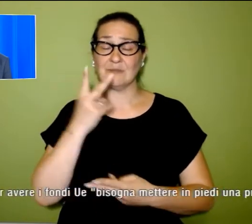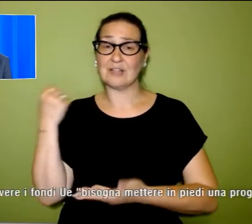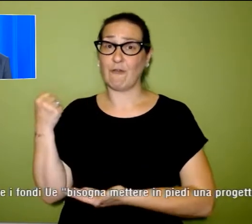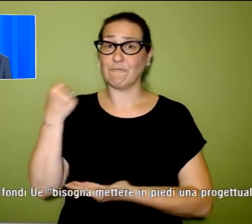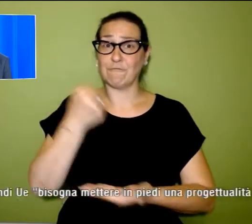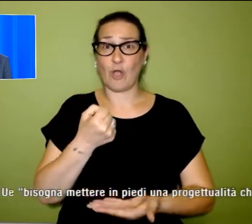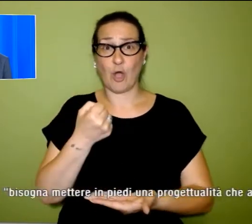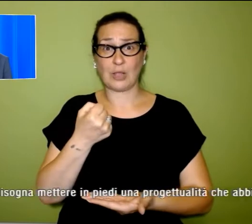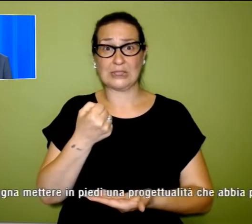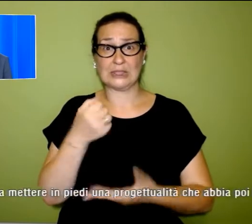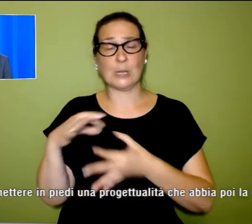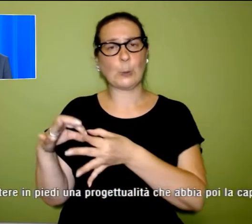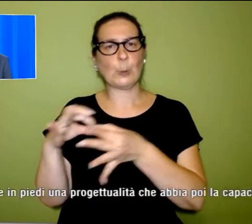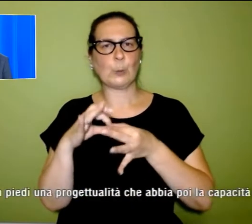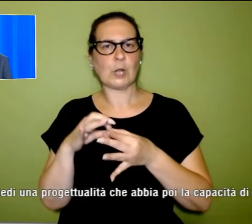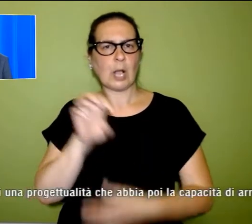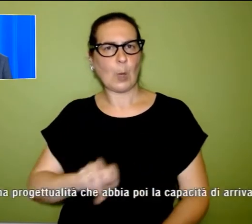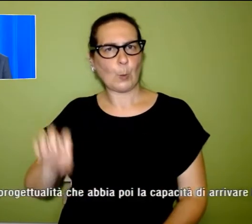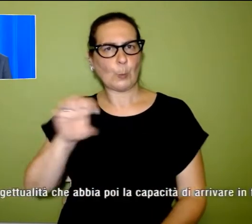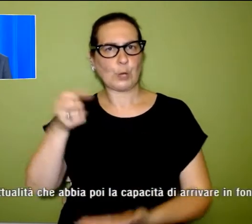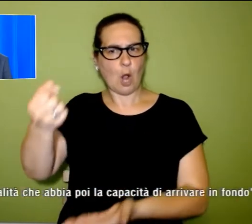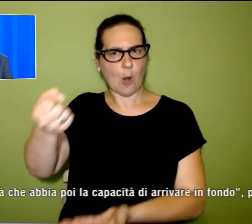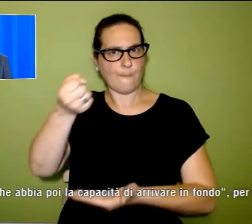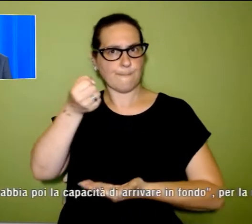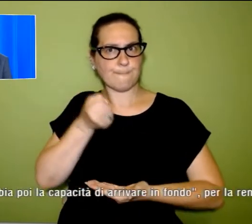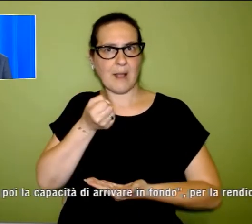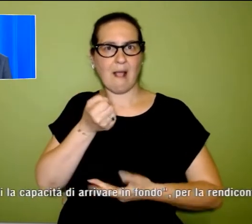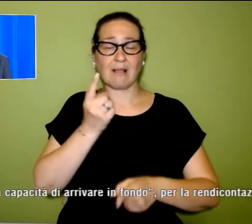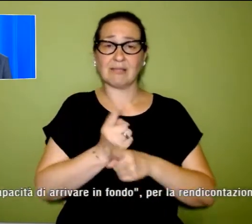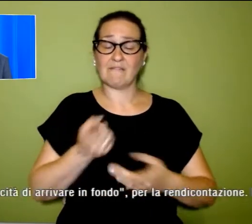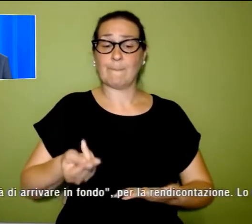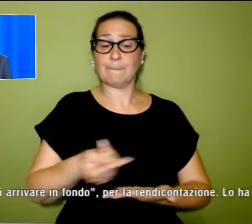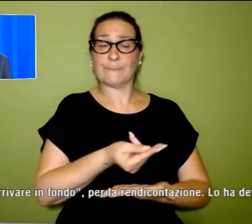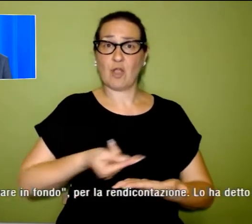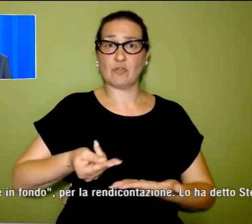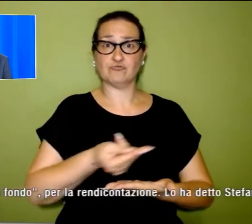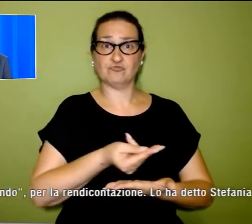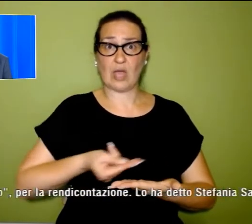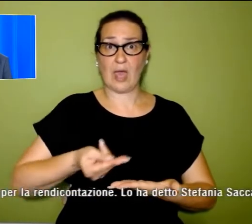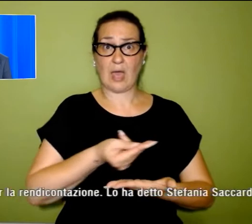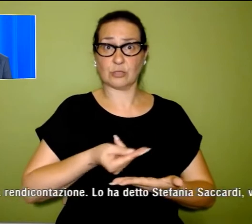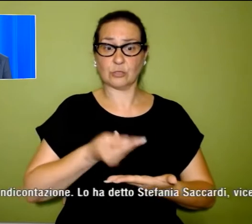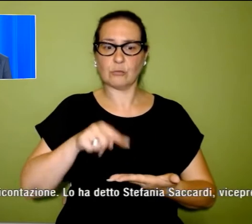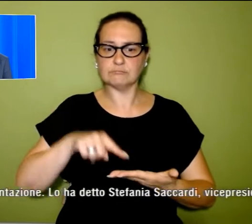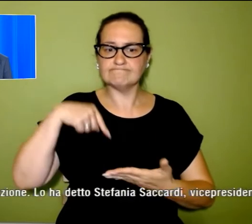Europea bisogna mettere in piedi una progettualità che abbia poi la capacità di arrivare in